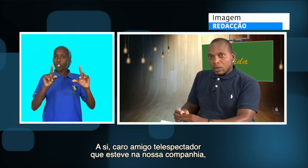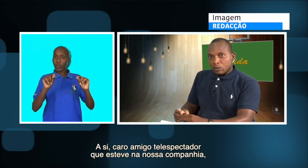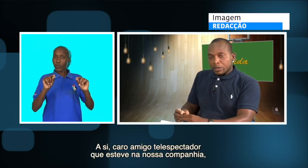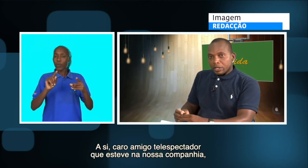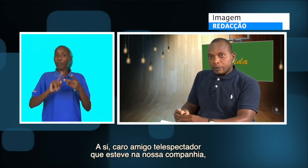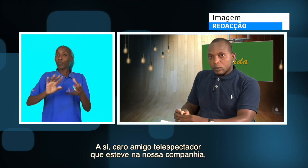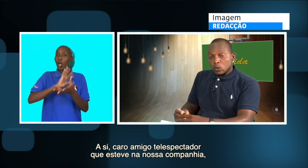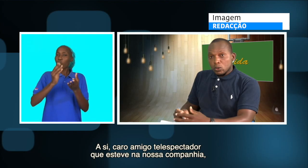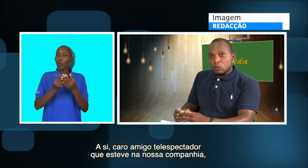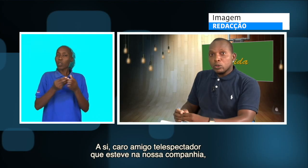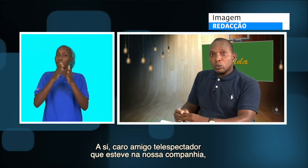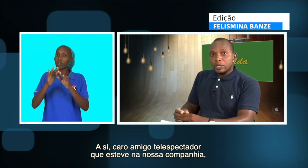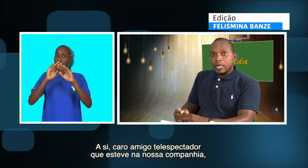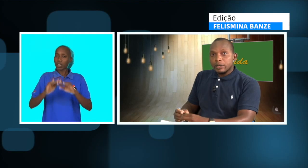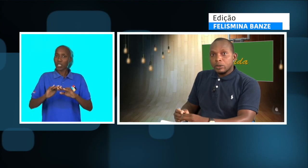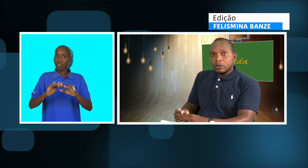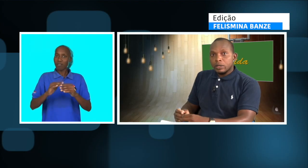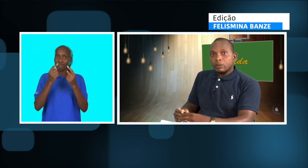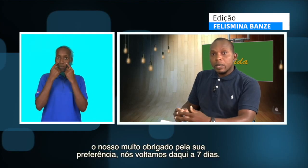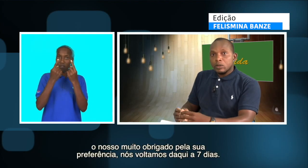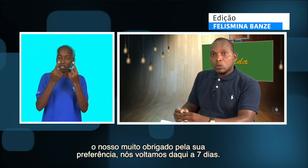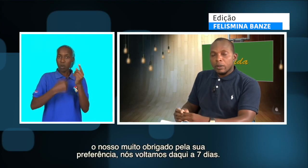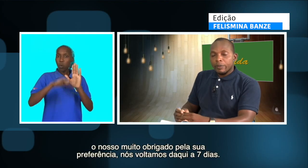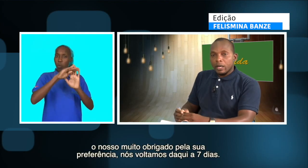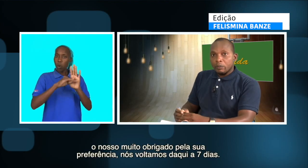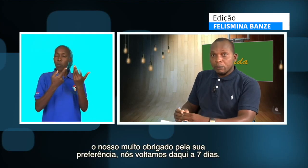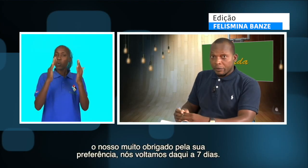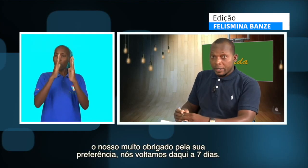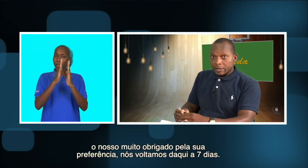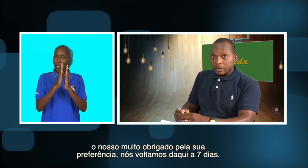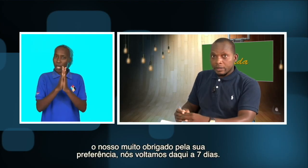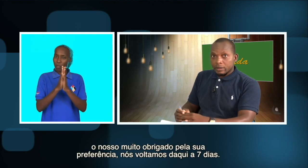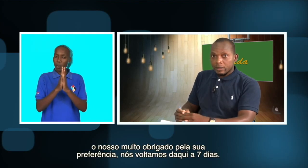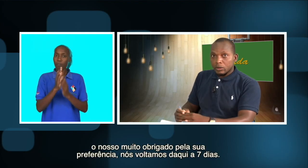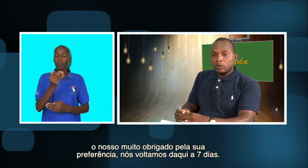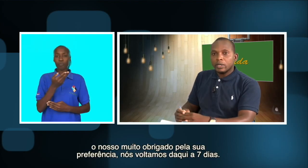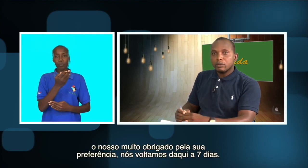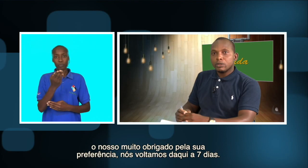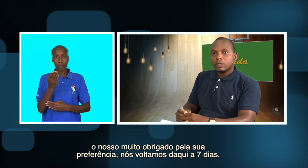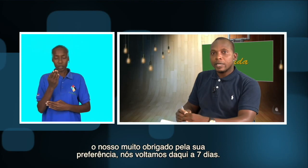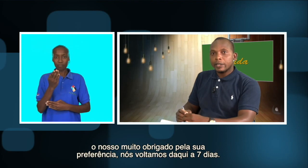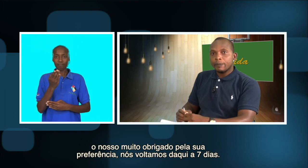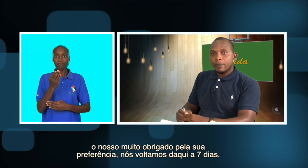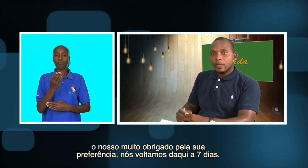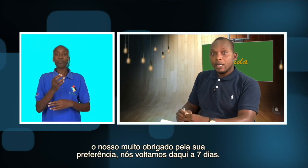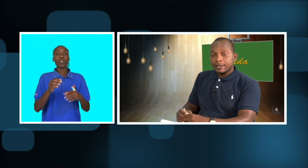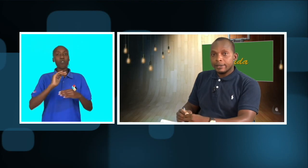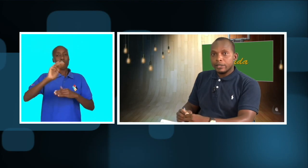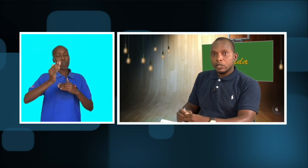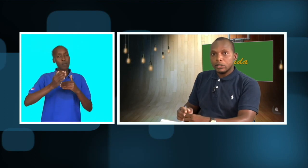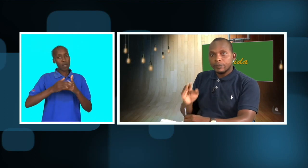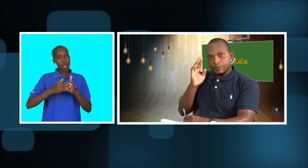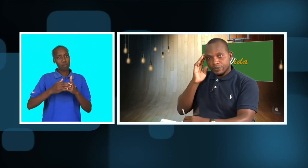nossa companhia. O monso, muito obrigado. E pela sua preferência. Nós voltamos daqui a